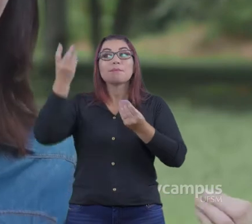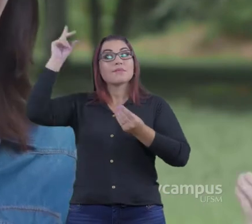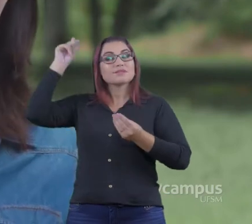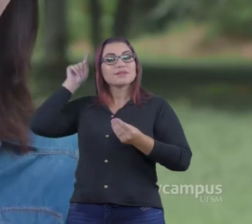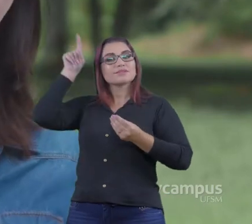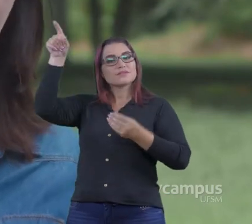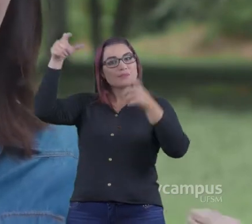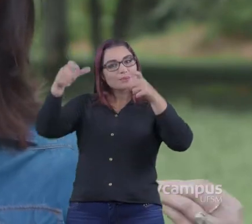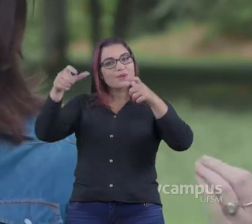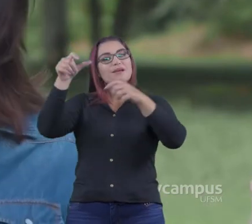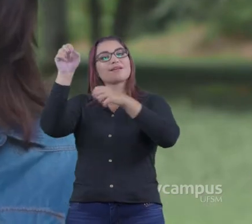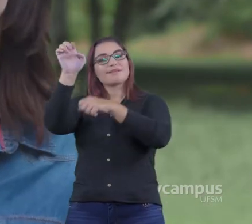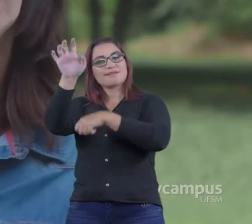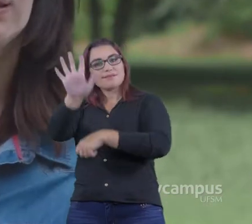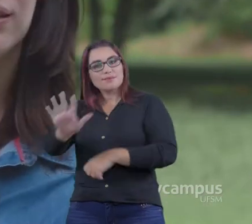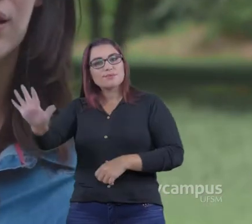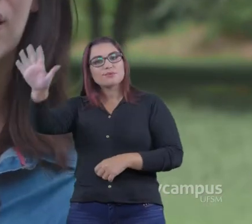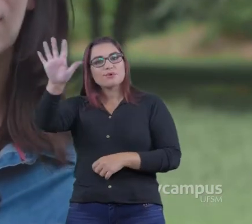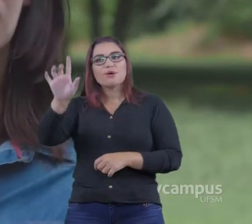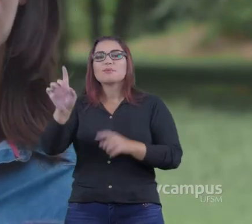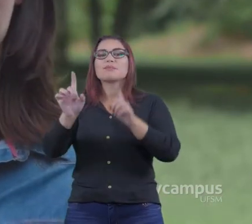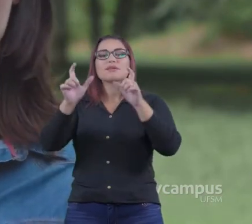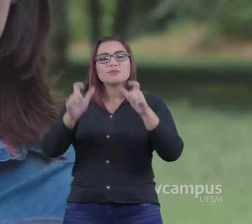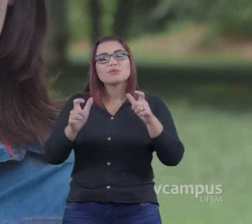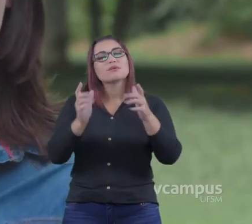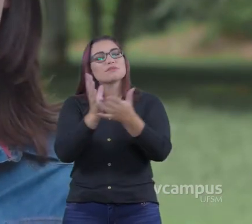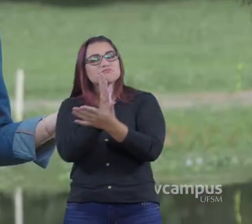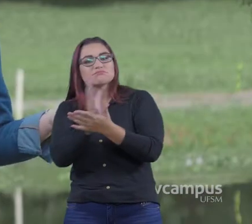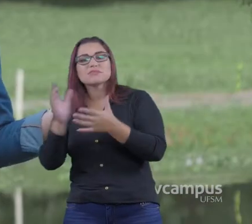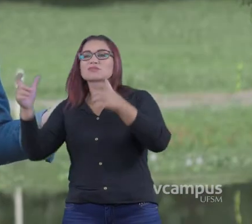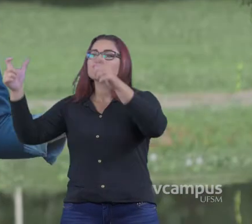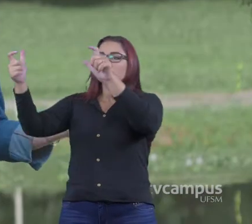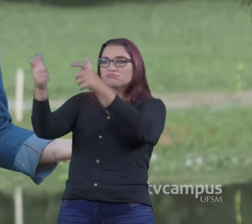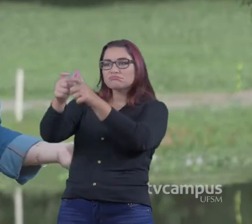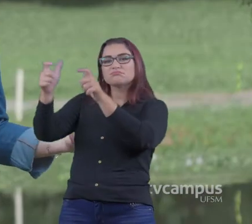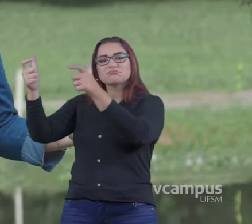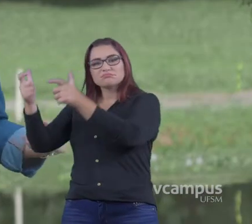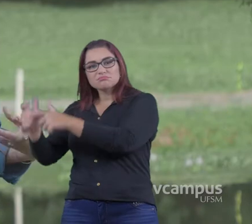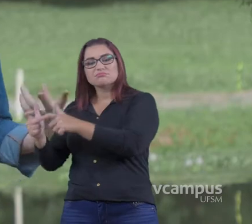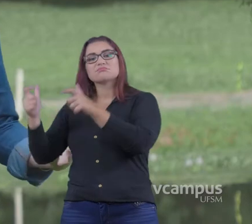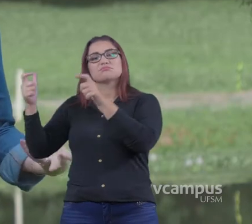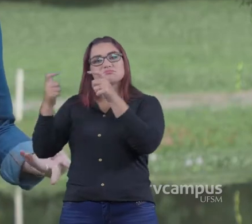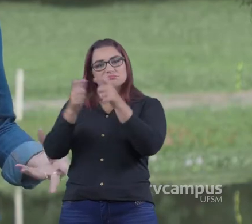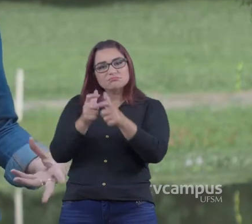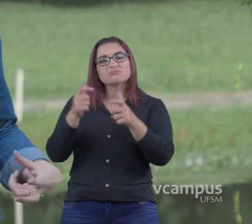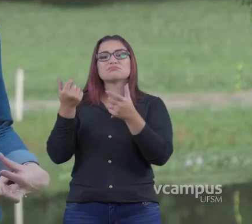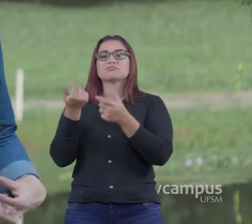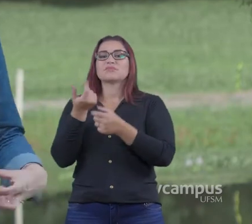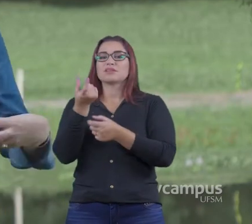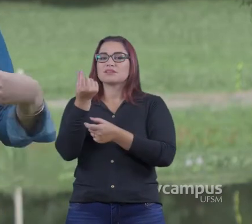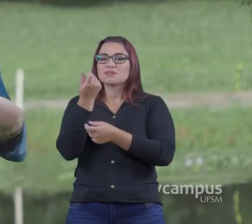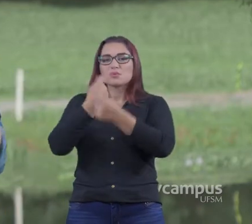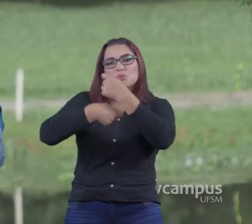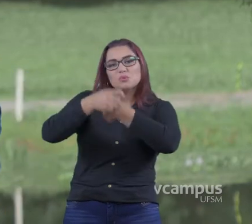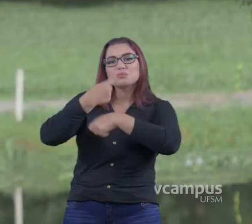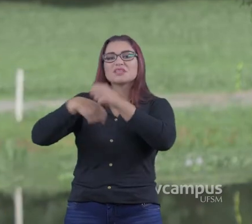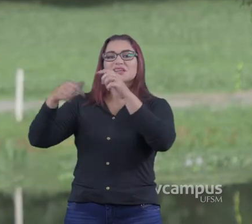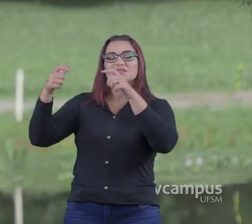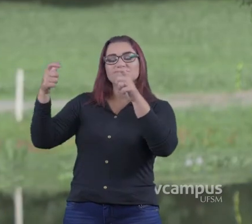regiões economicamente deprimidas, né? Que sem desenvolvimento econômico e que sofriam com um êxodo